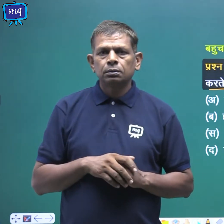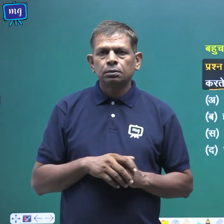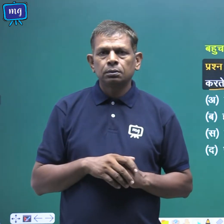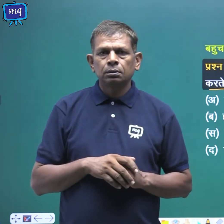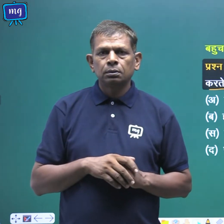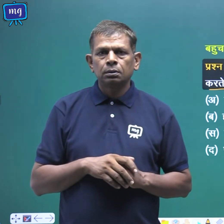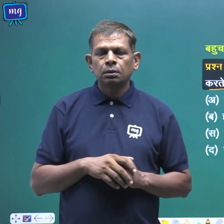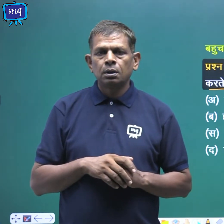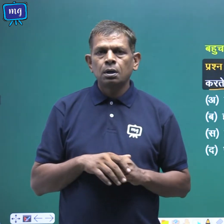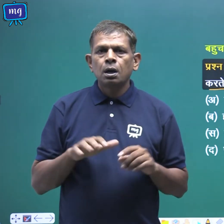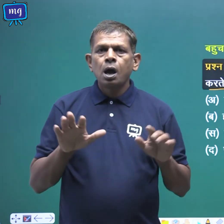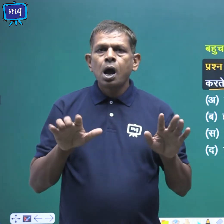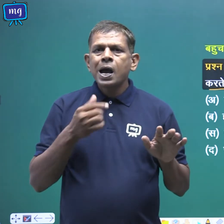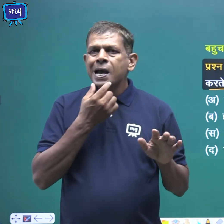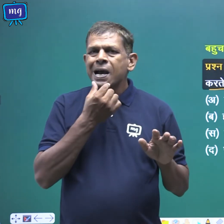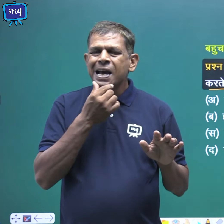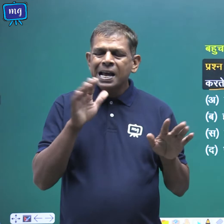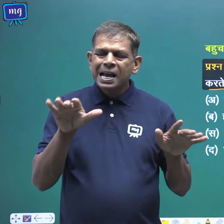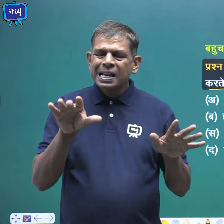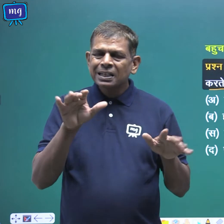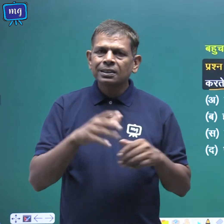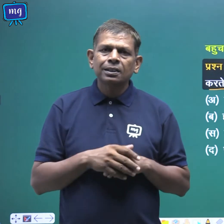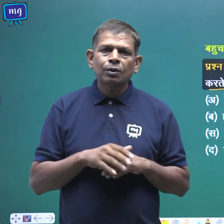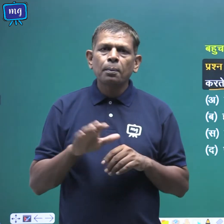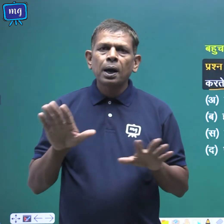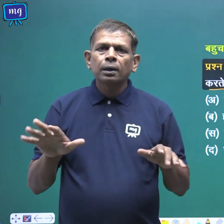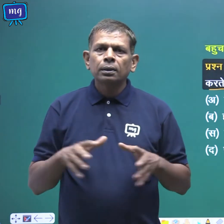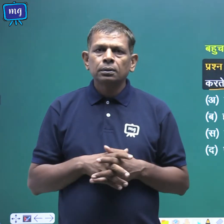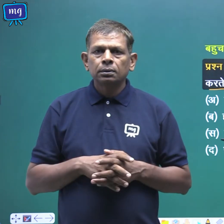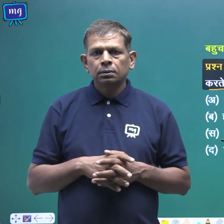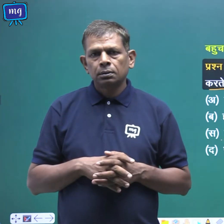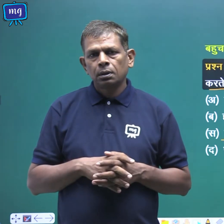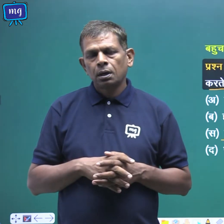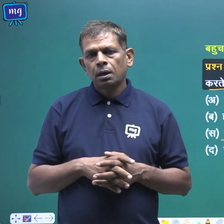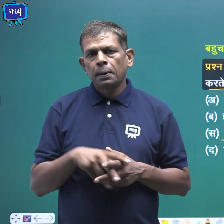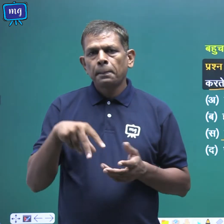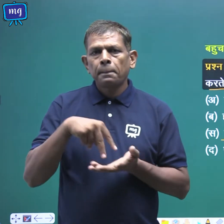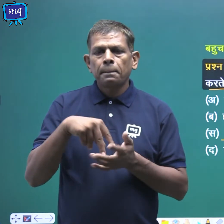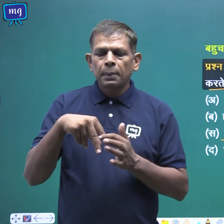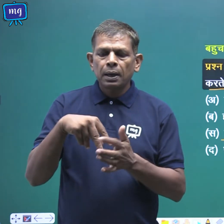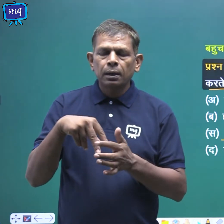हलकी अस्थियाव पंक पैर